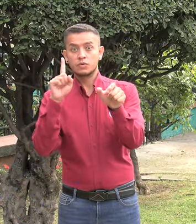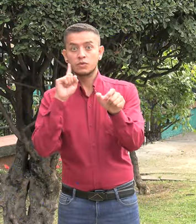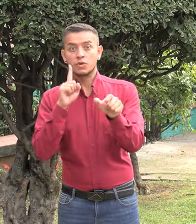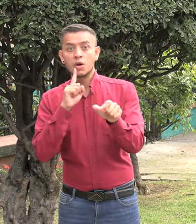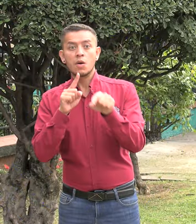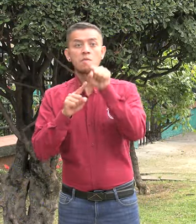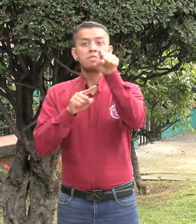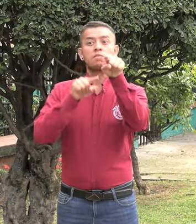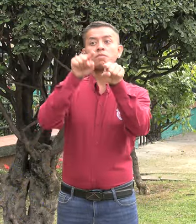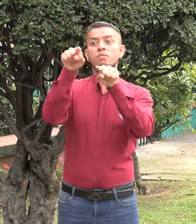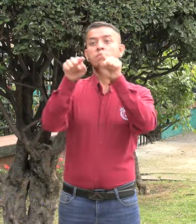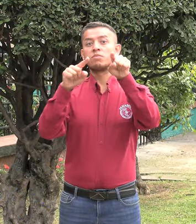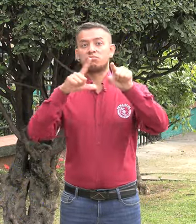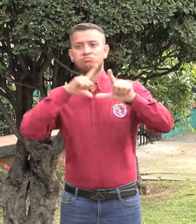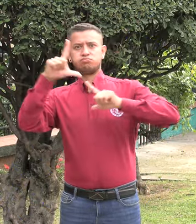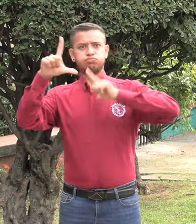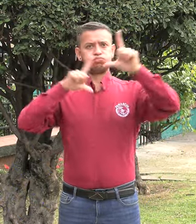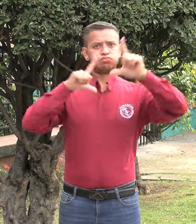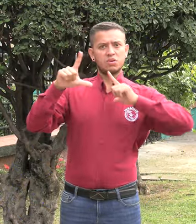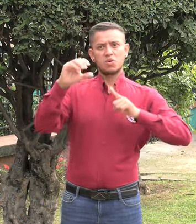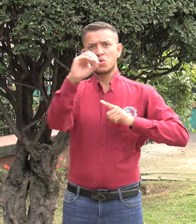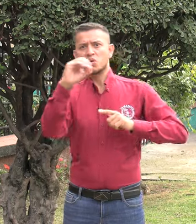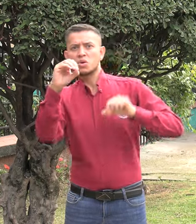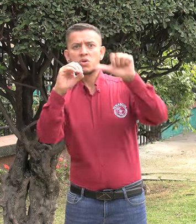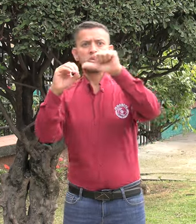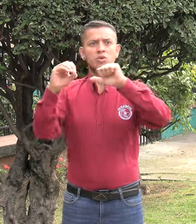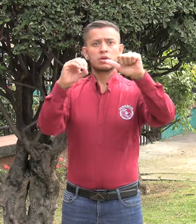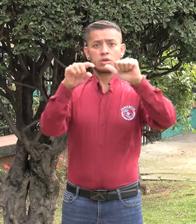Invitamos a los líderes y lideresas sordos, pero también